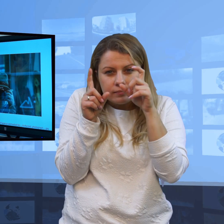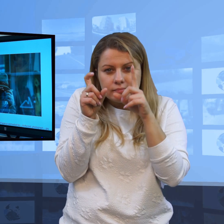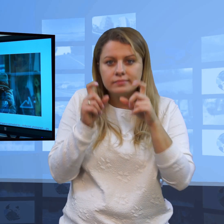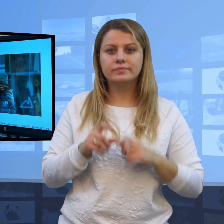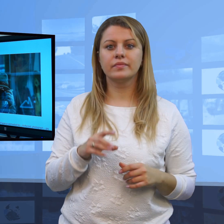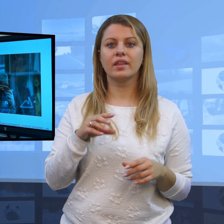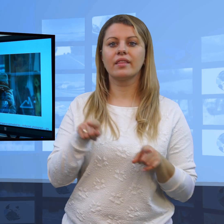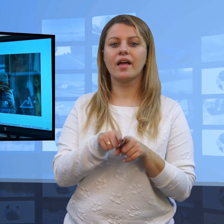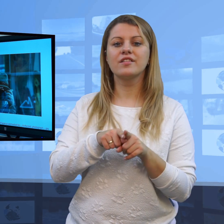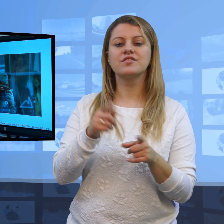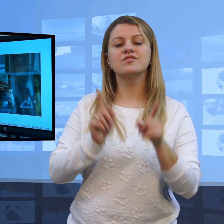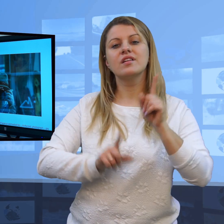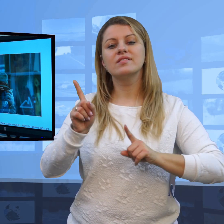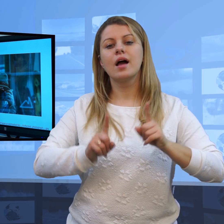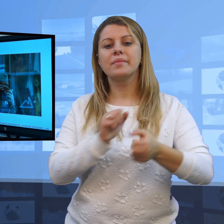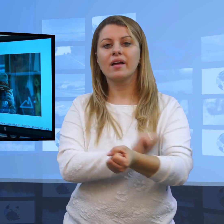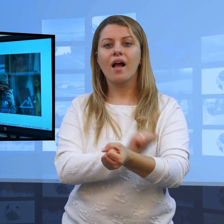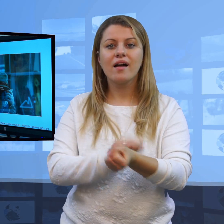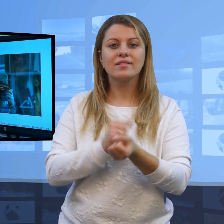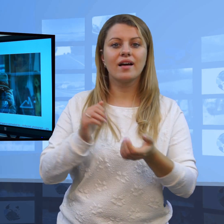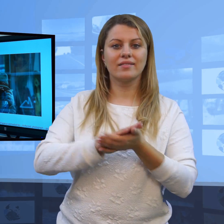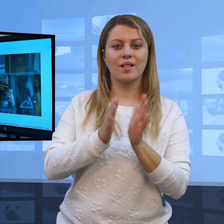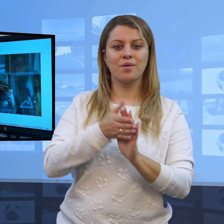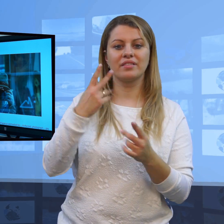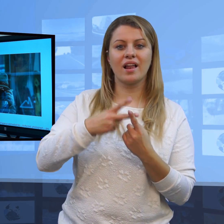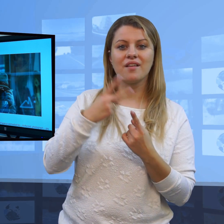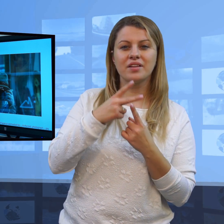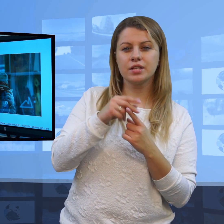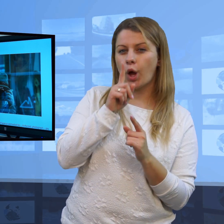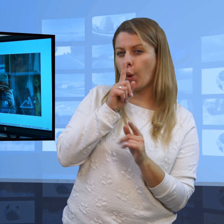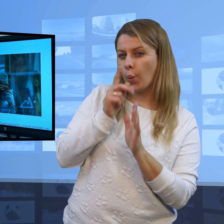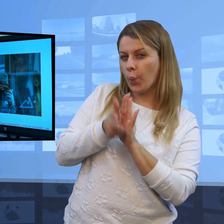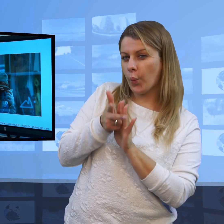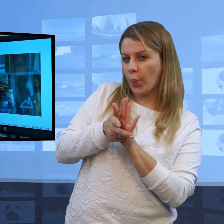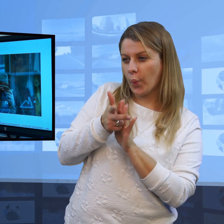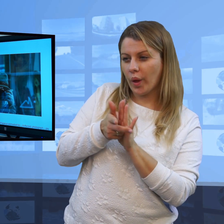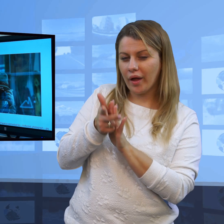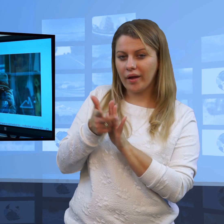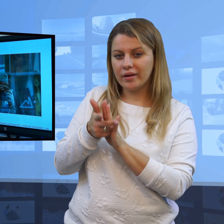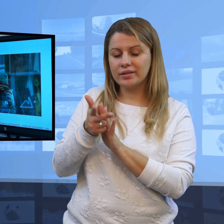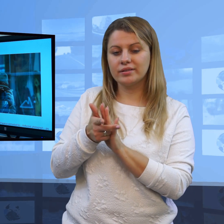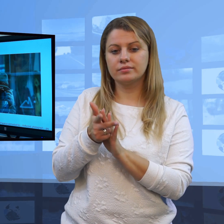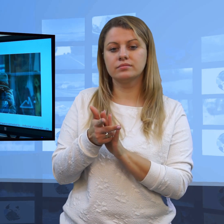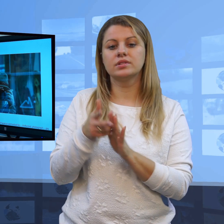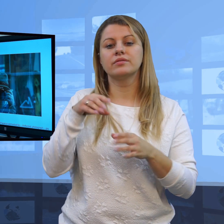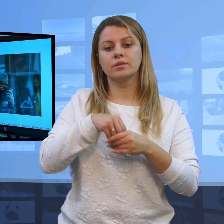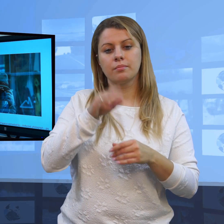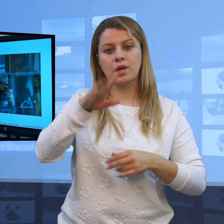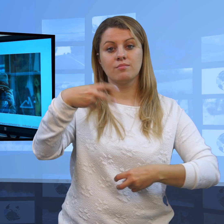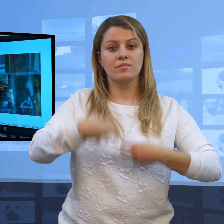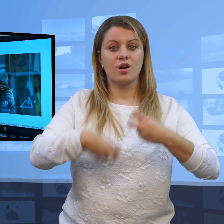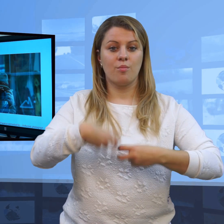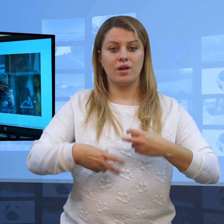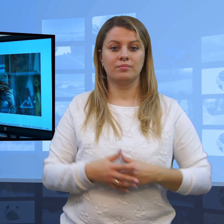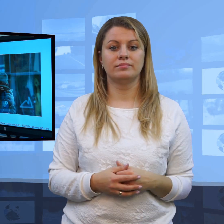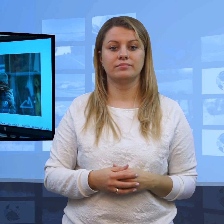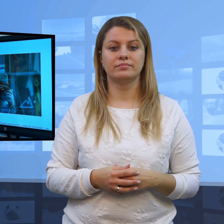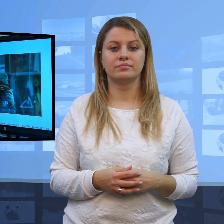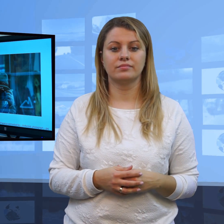gazet, czy stacji telewizyjnych, które publikują zdjęcia zrobione z ukrycia, mają z tego powodu kłopotami.